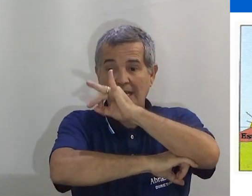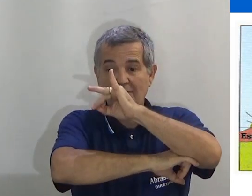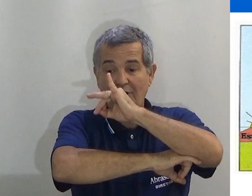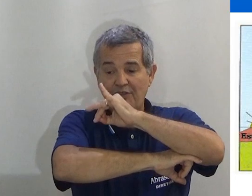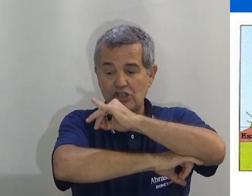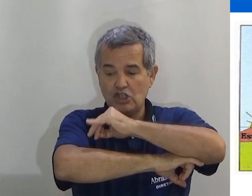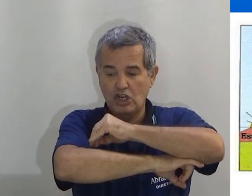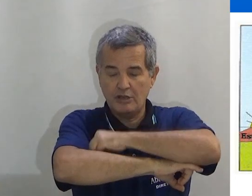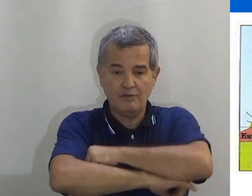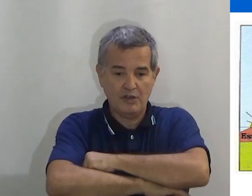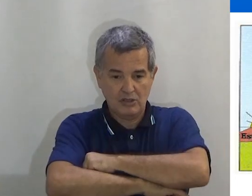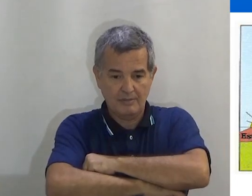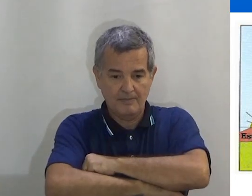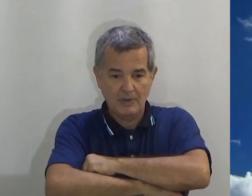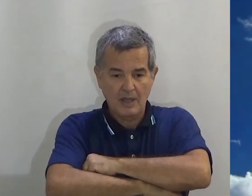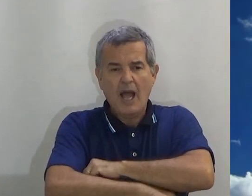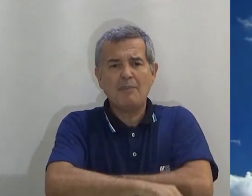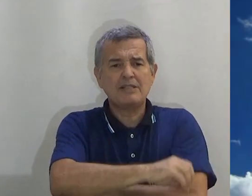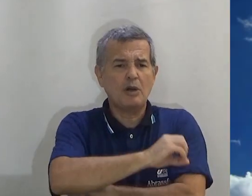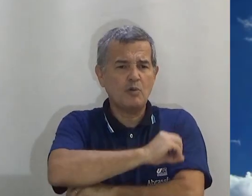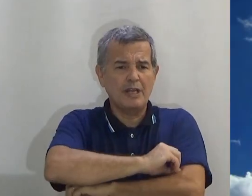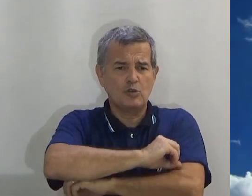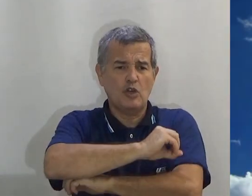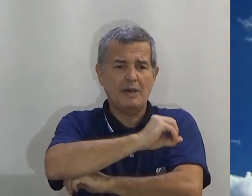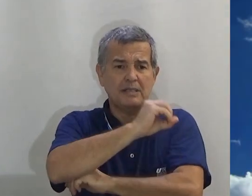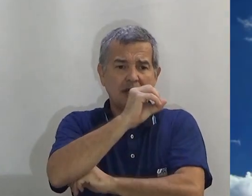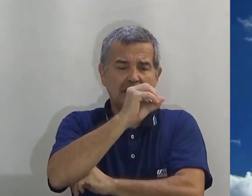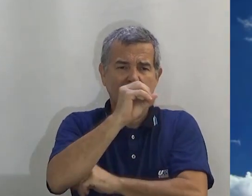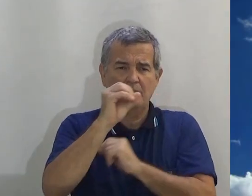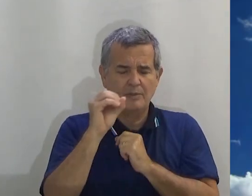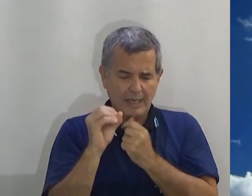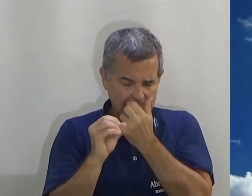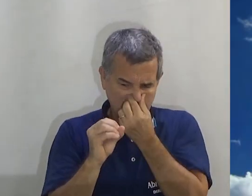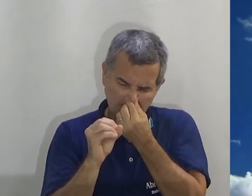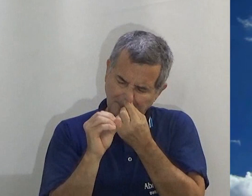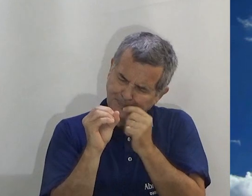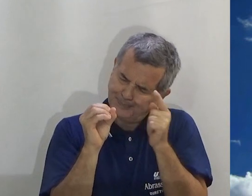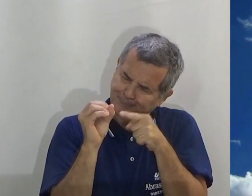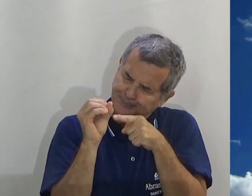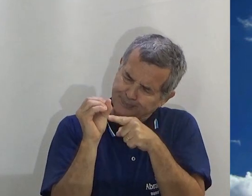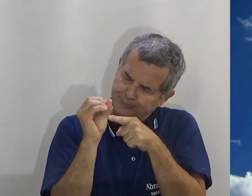vai, vai fechando e fecha. Ah, mas eu conheço o sol assim. Vamos lá.